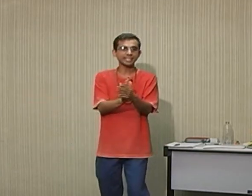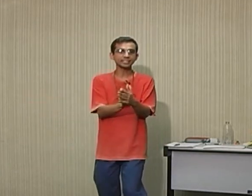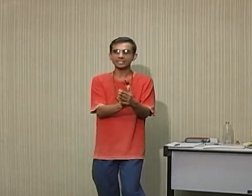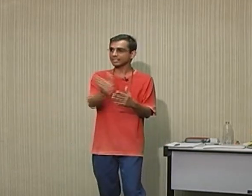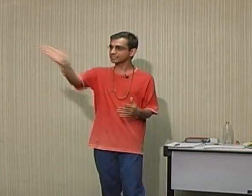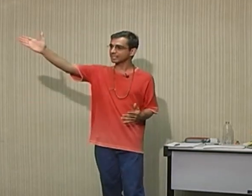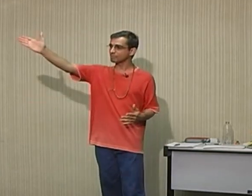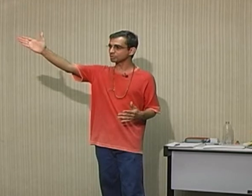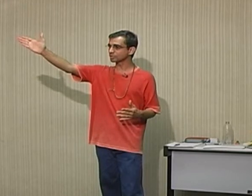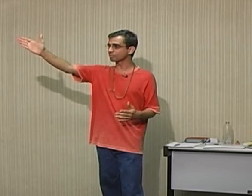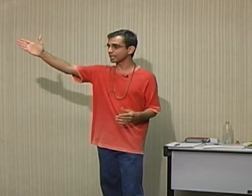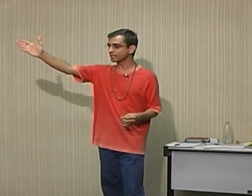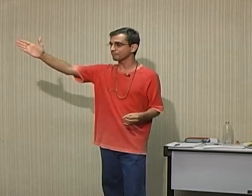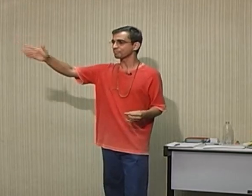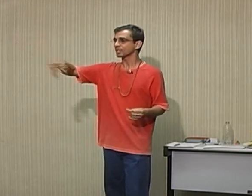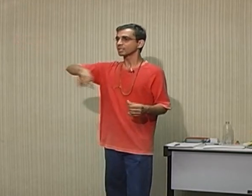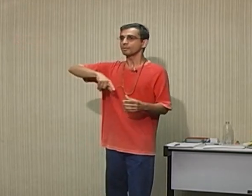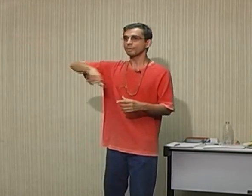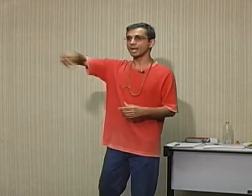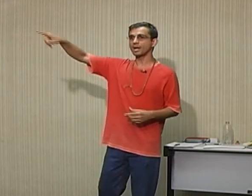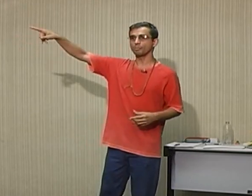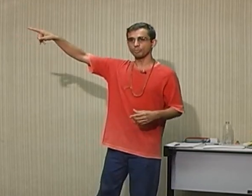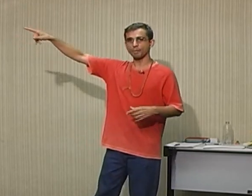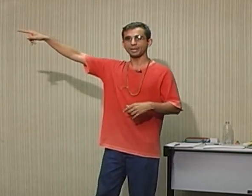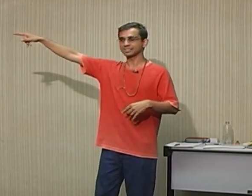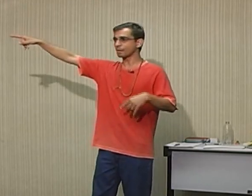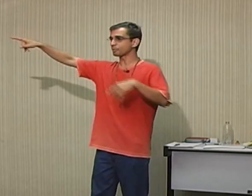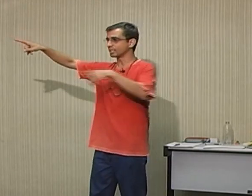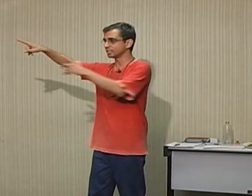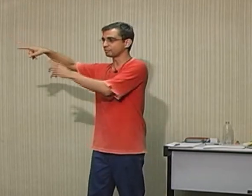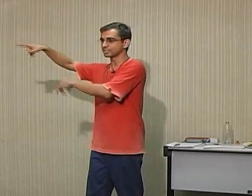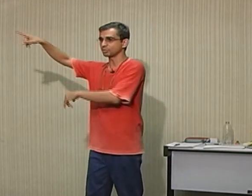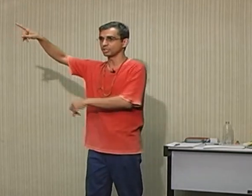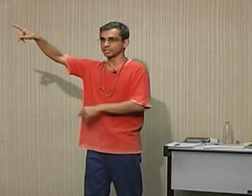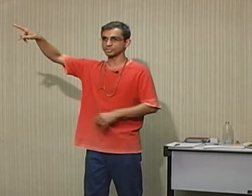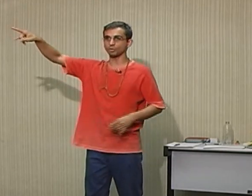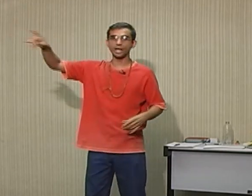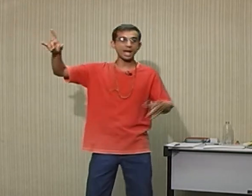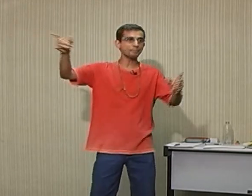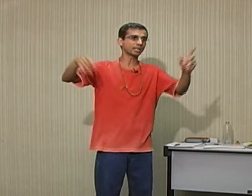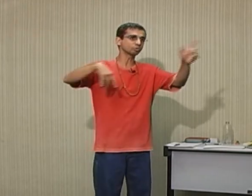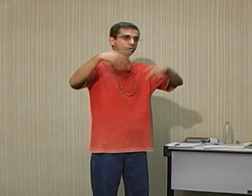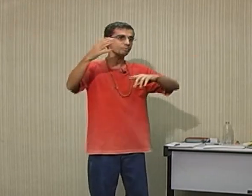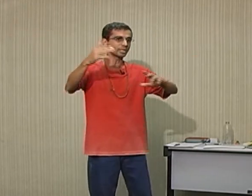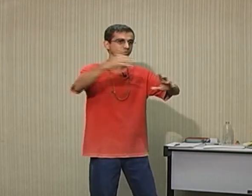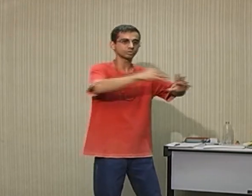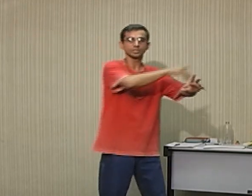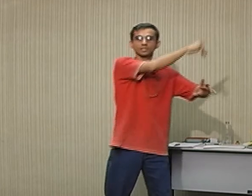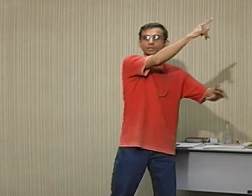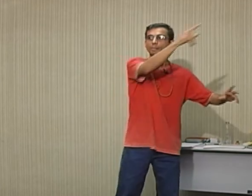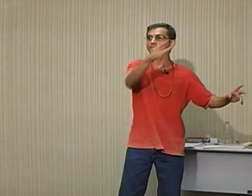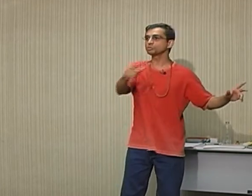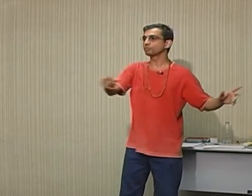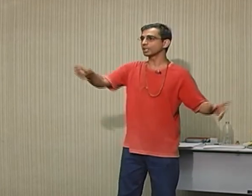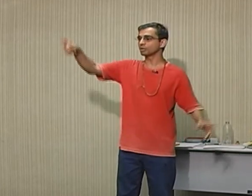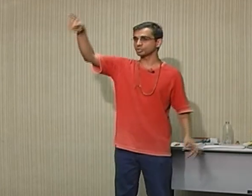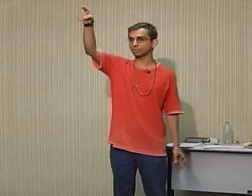que entrar nesse caminho também, pra passar por ali, fazer um lanche e tal lugar, pegar um documento, mas no final eu chego na